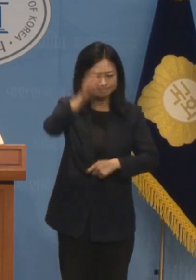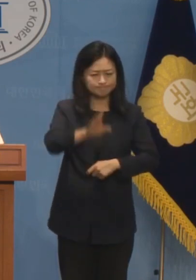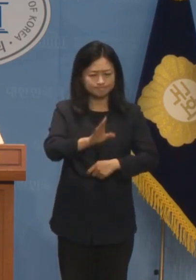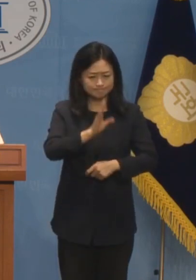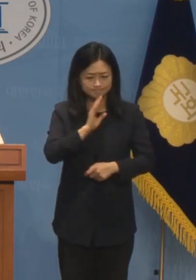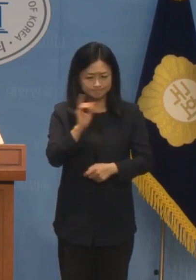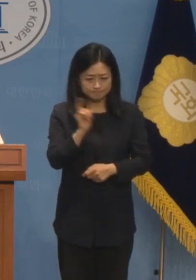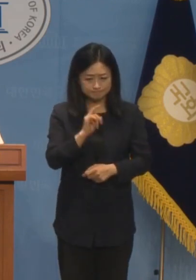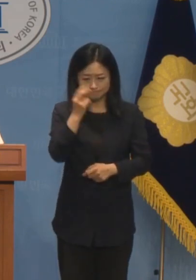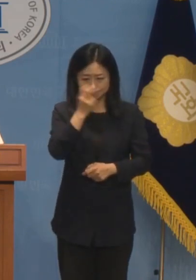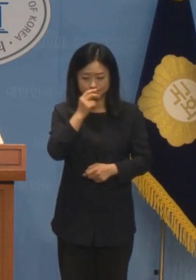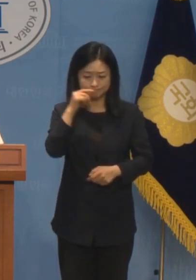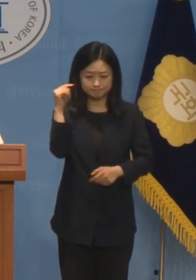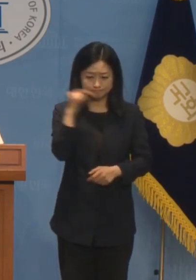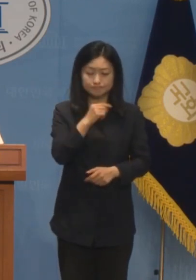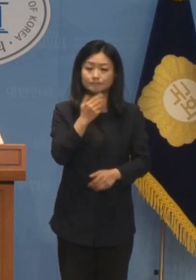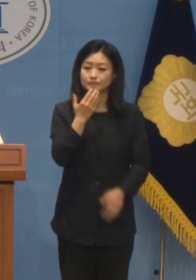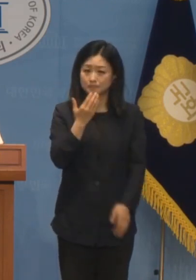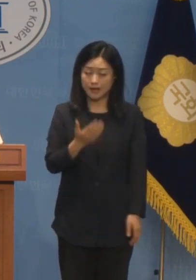규명에 앞장서겠습니다